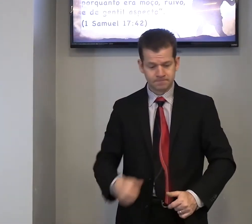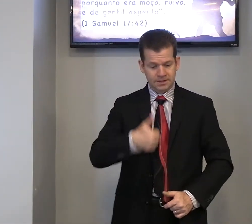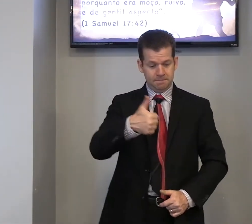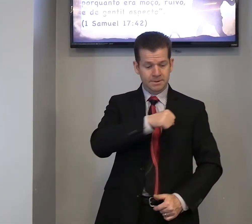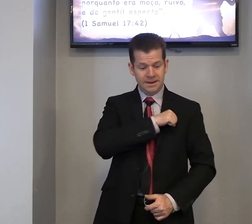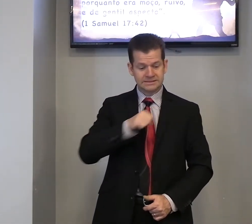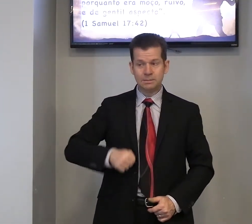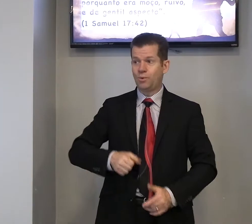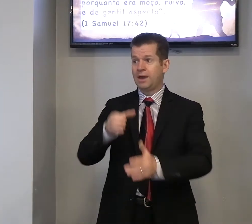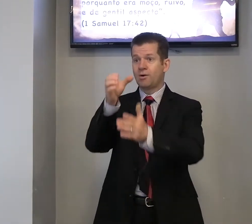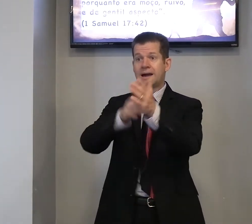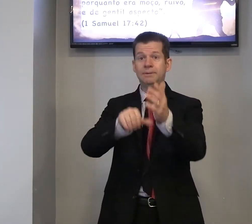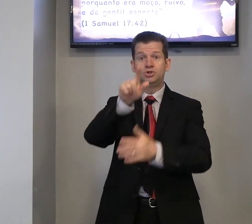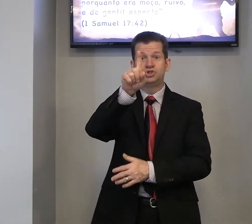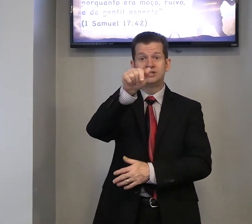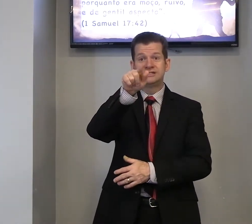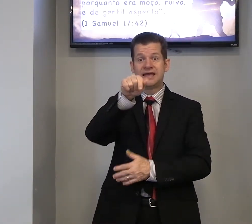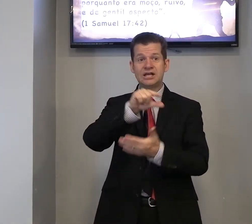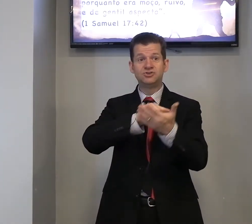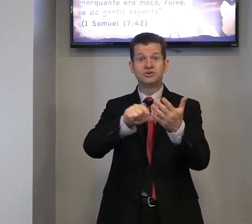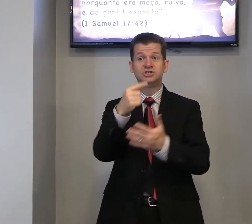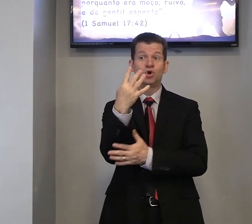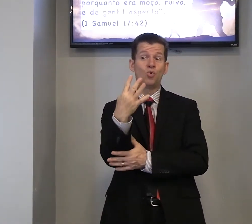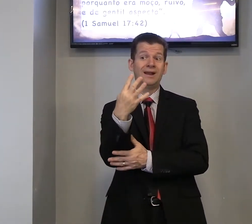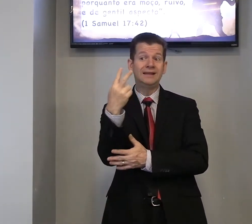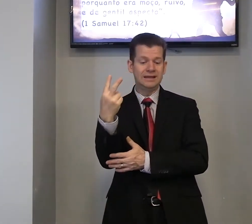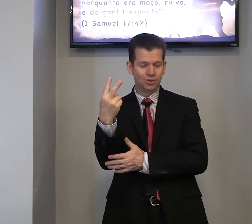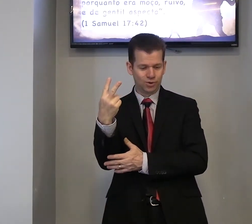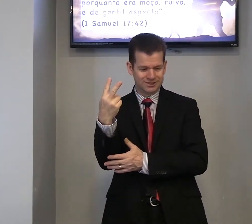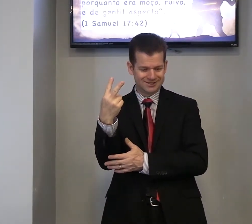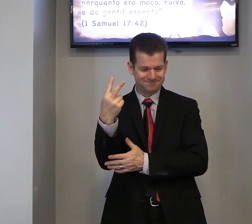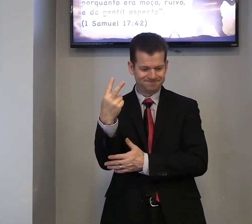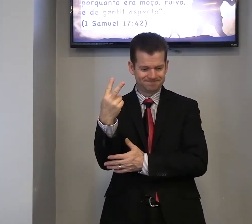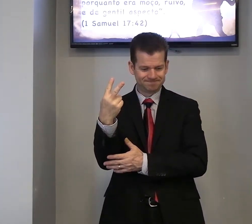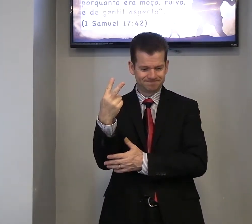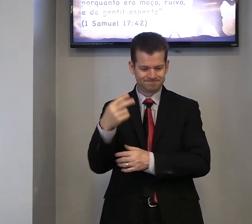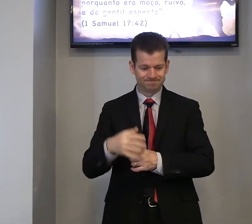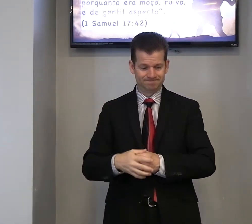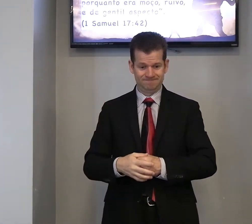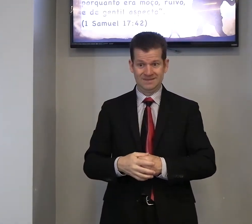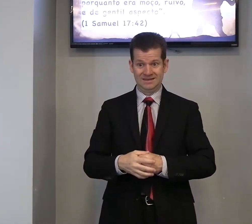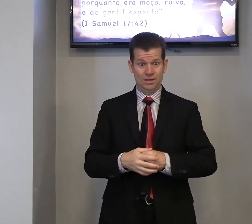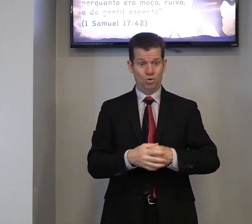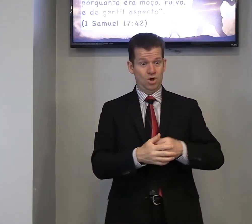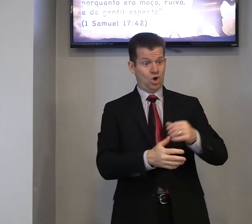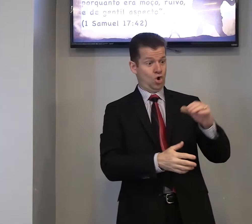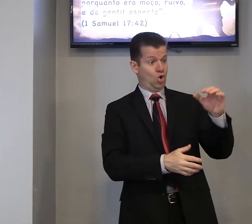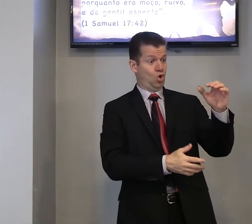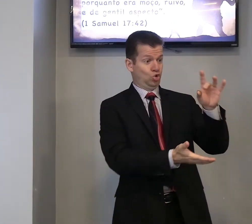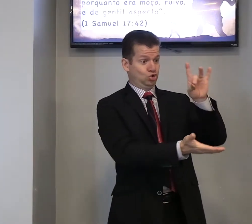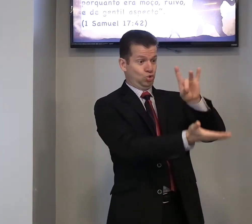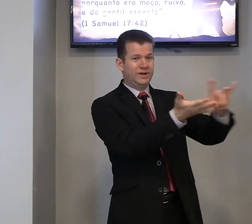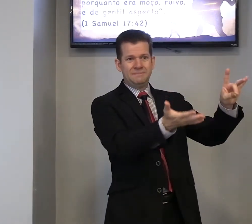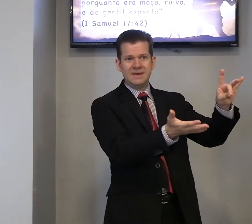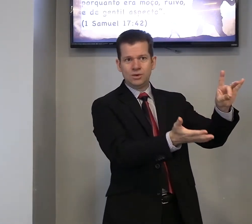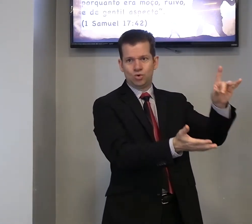Primeiro Samuel, capítulo 17, versículo 42. Então, o inimigo,